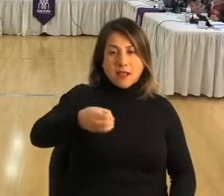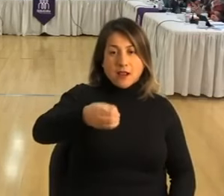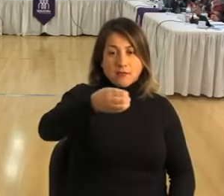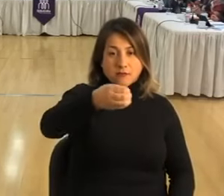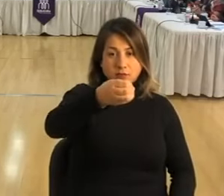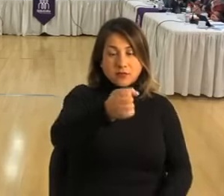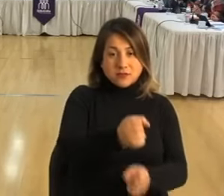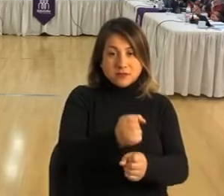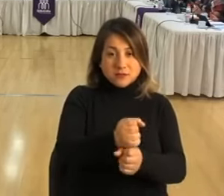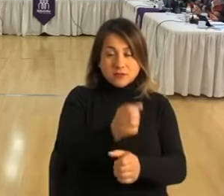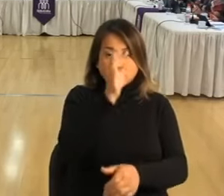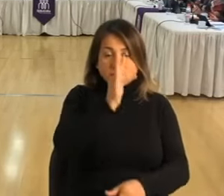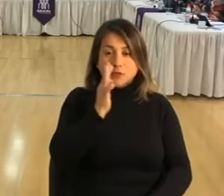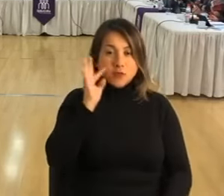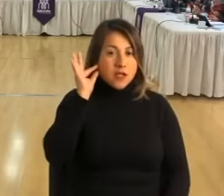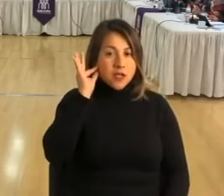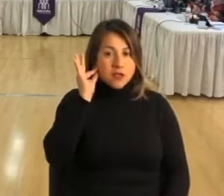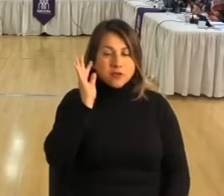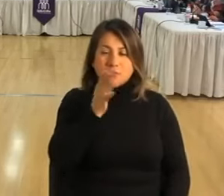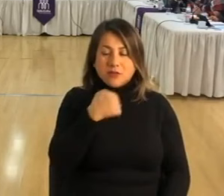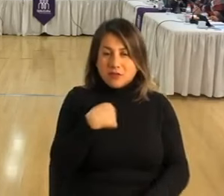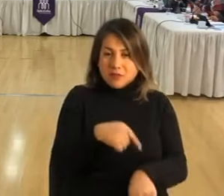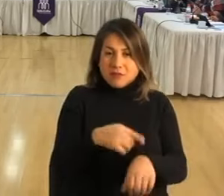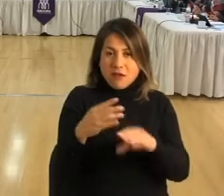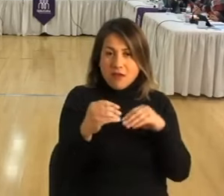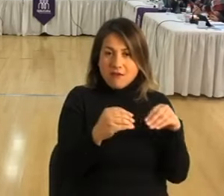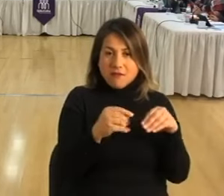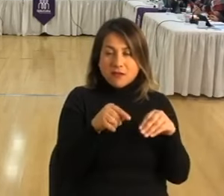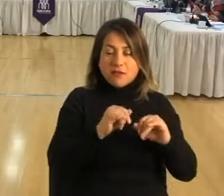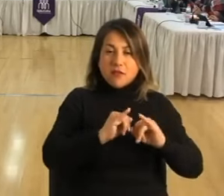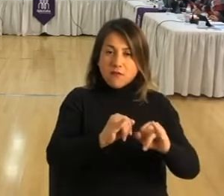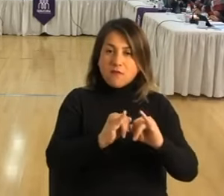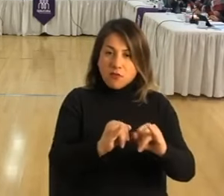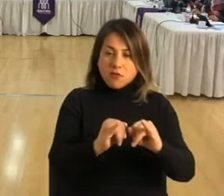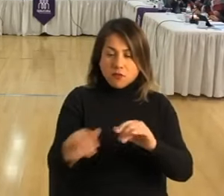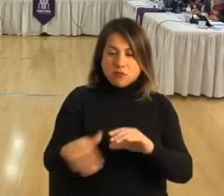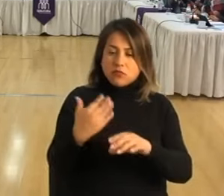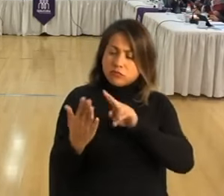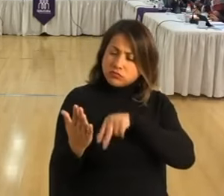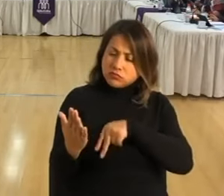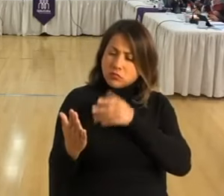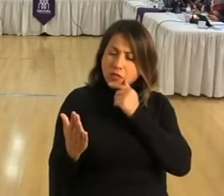no hubo espacio como para hablar de este punto, de este informe que se nos entrega.